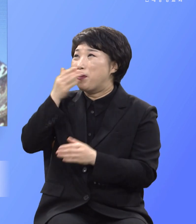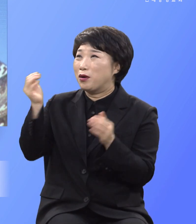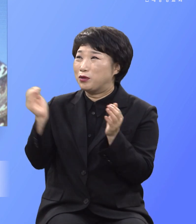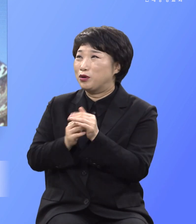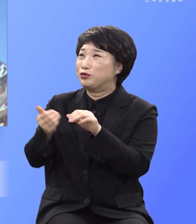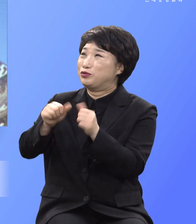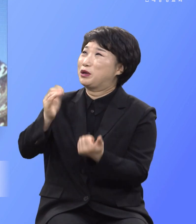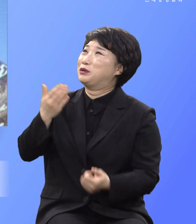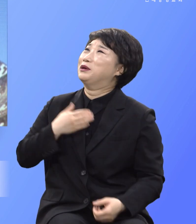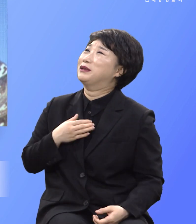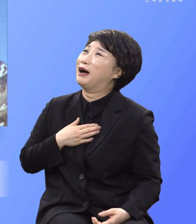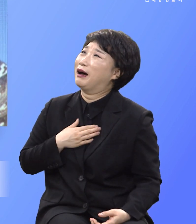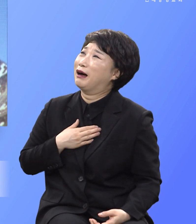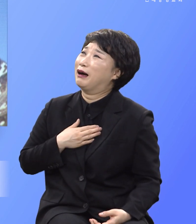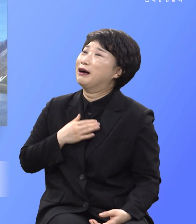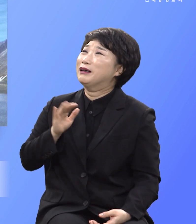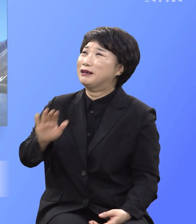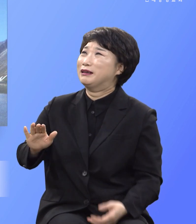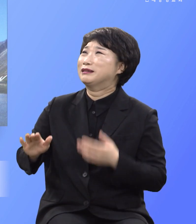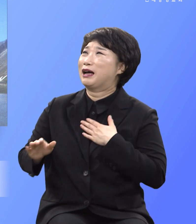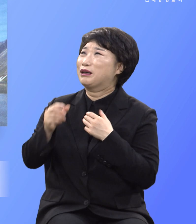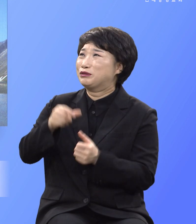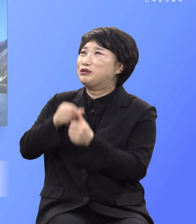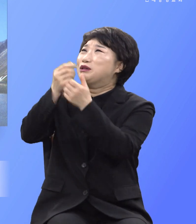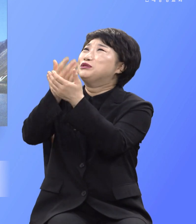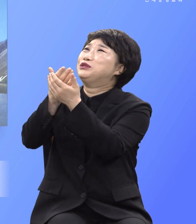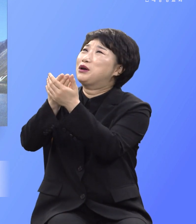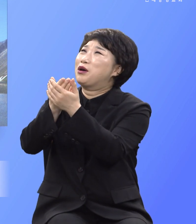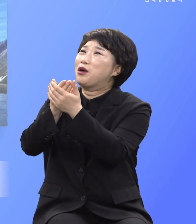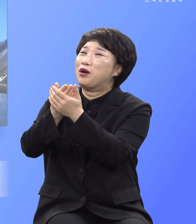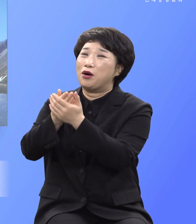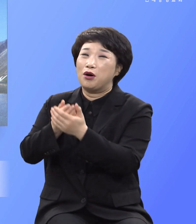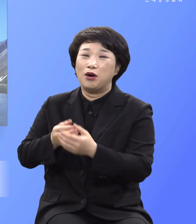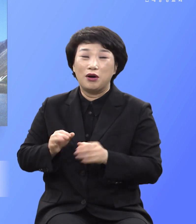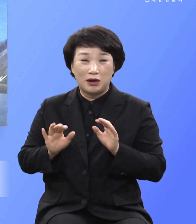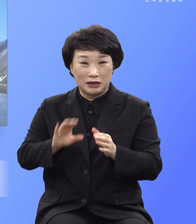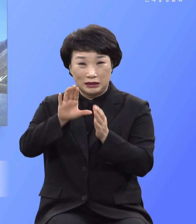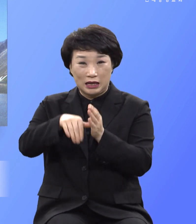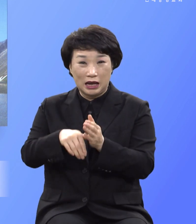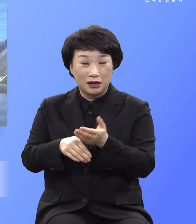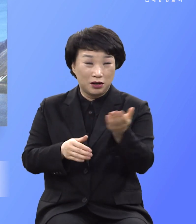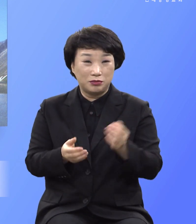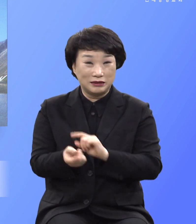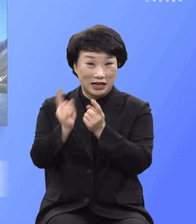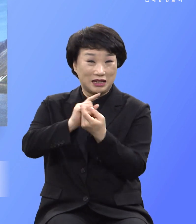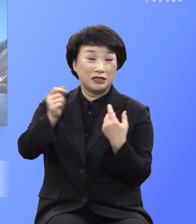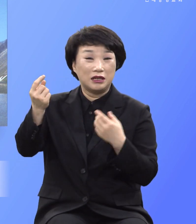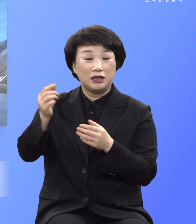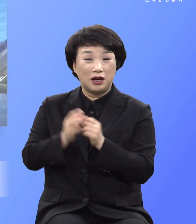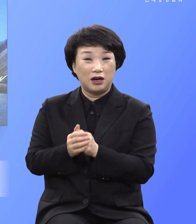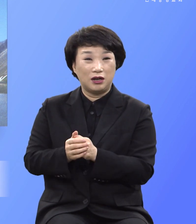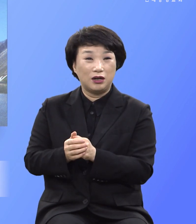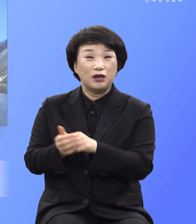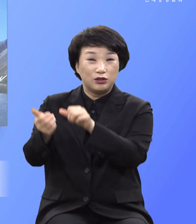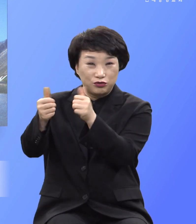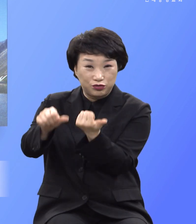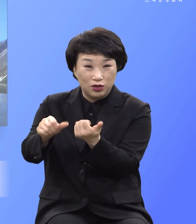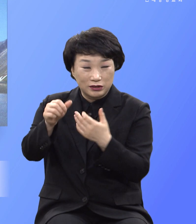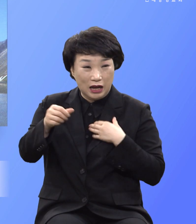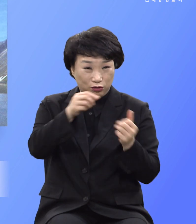되었습니다 나를 살려주시옵소서 할 때 대신 죽어서 살리려고 오신 나의 구세주입니다